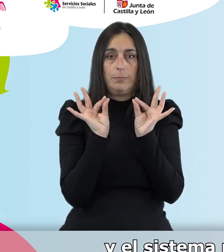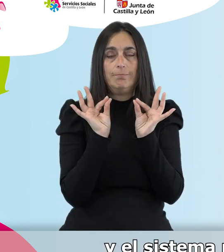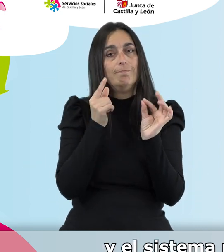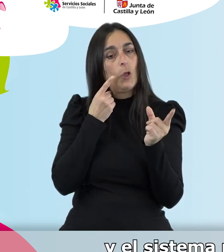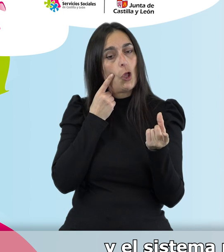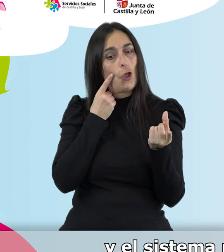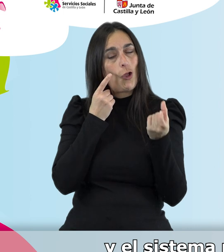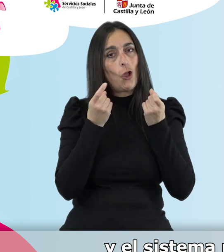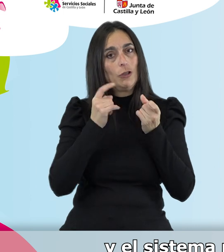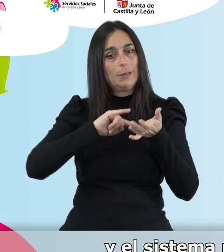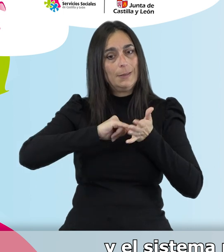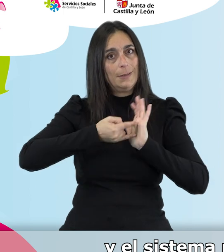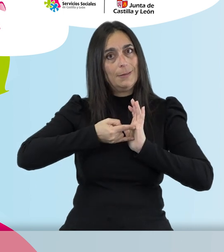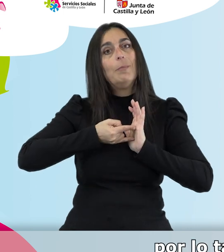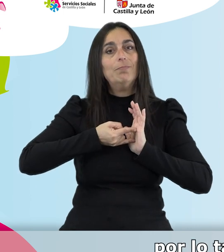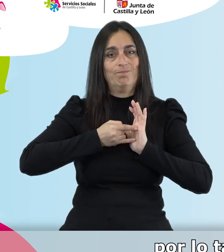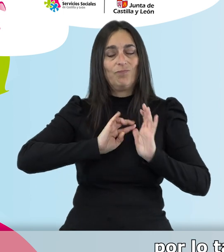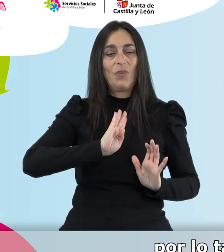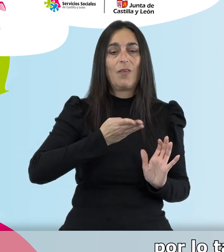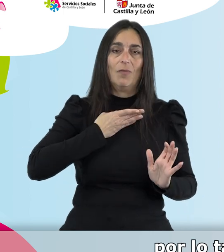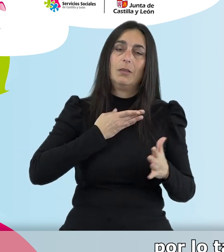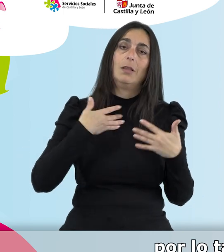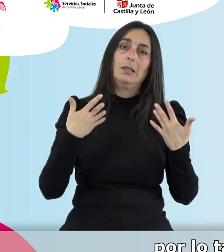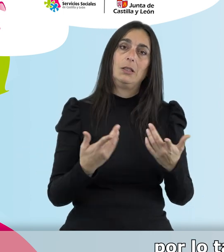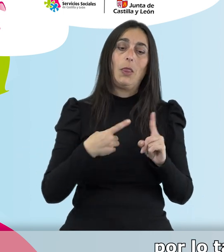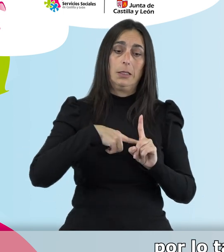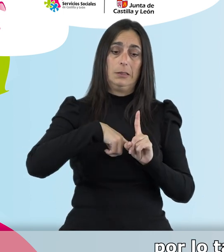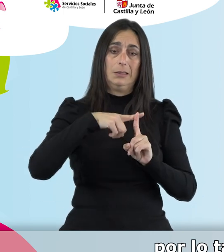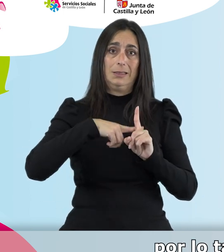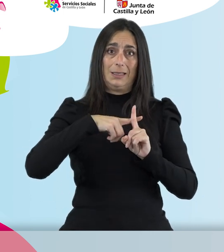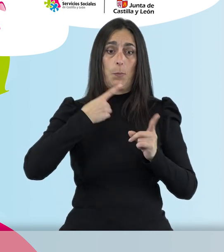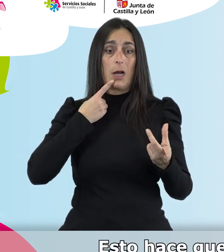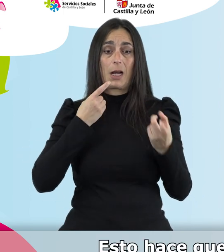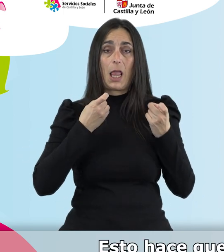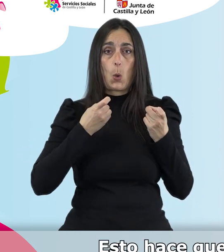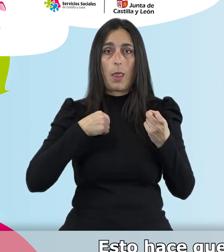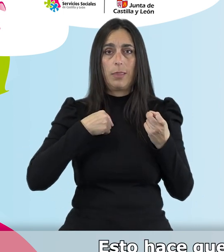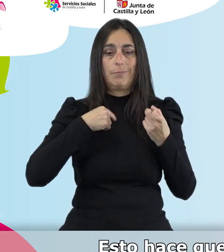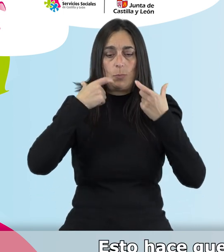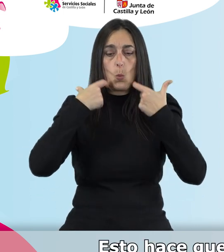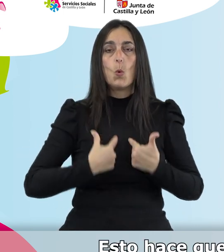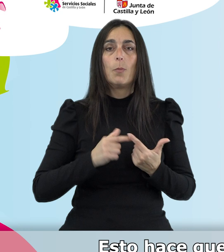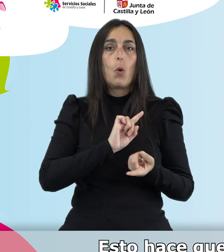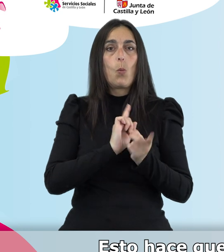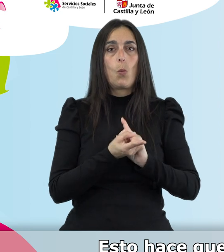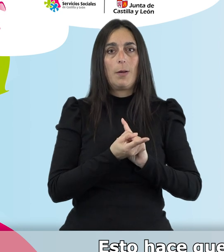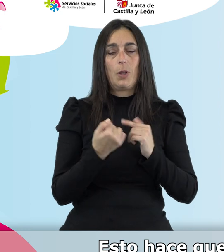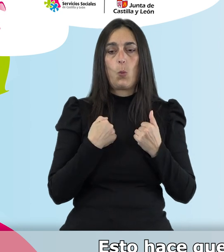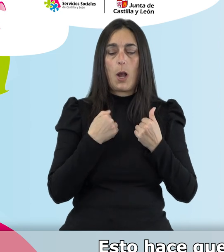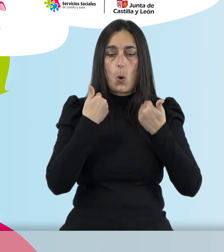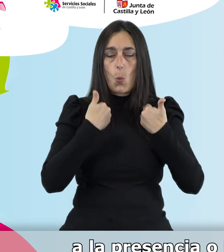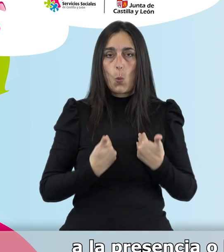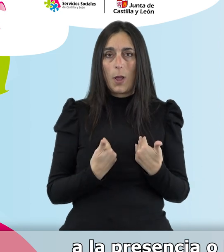regulador se ve afectado. Por lo tanto, se altera la termorregulación. Esto hace que el cuerpo no responda